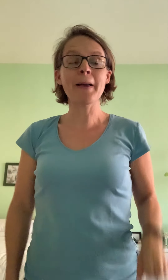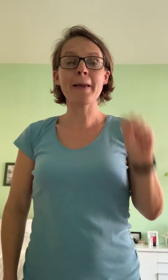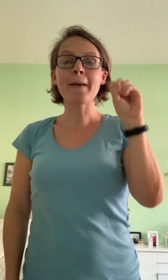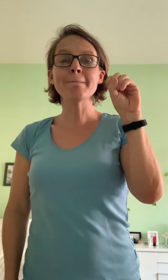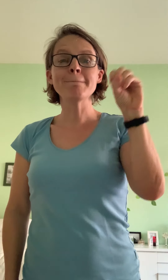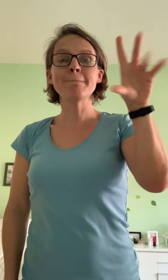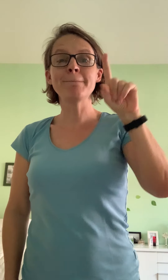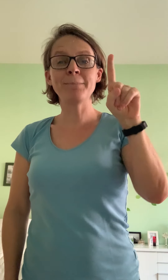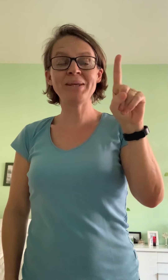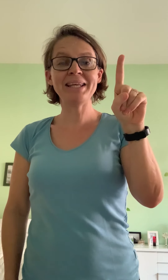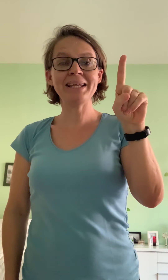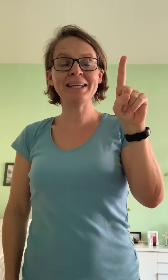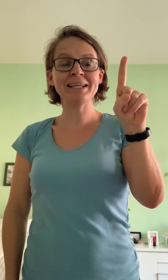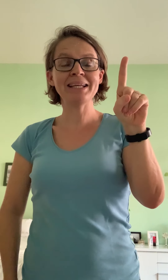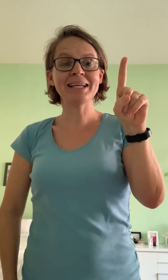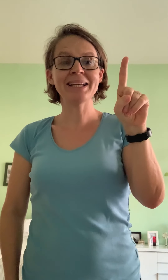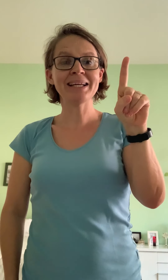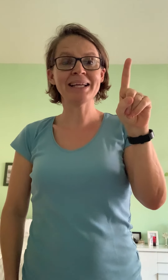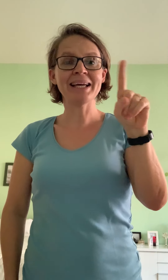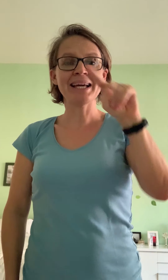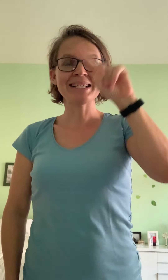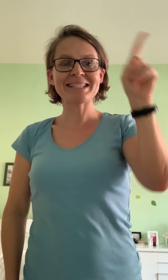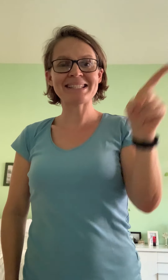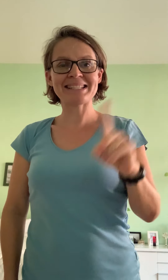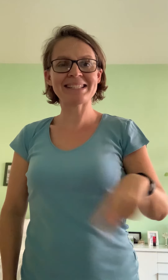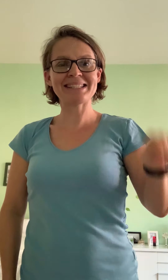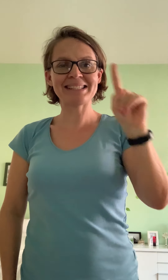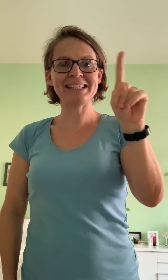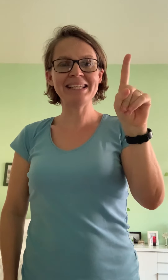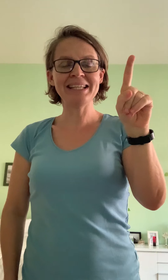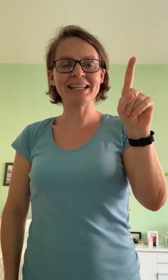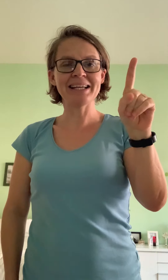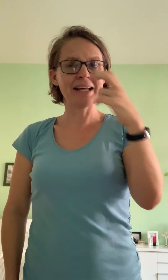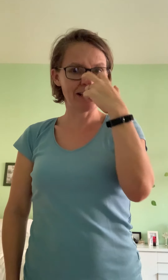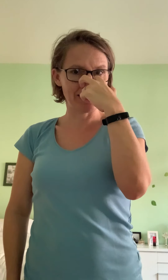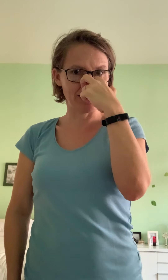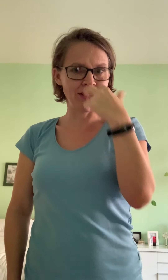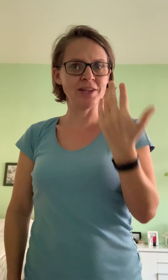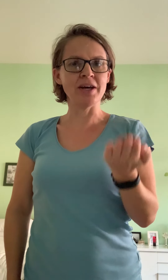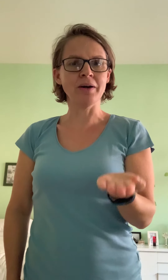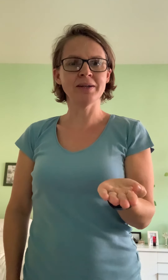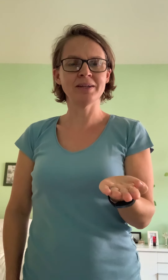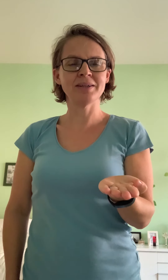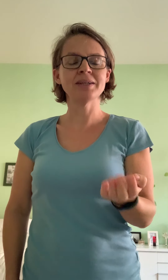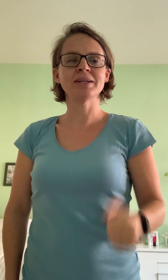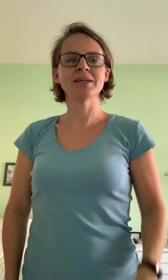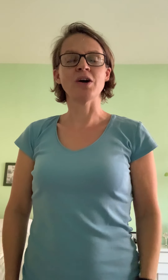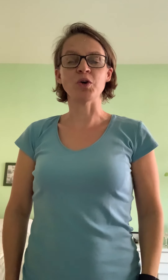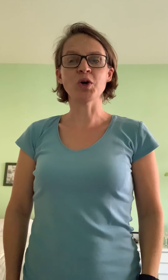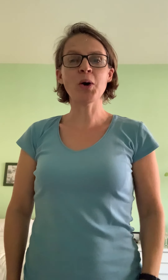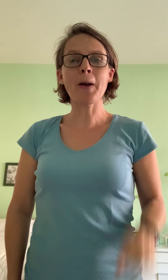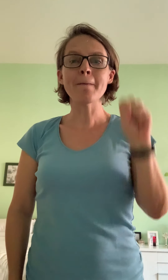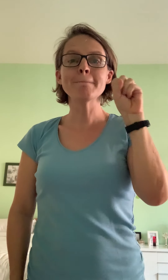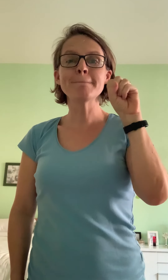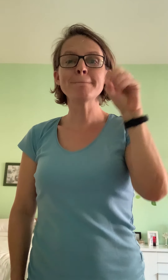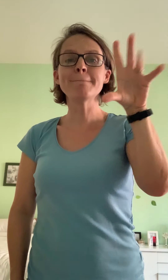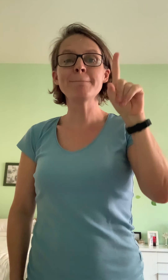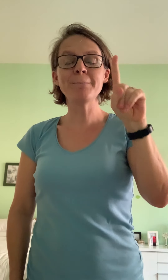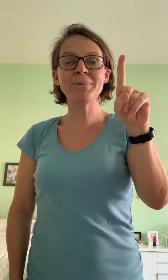piscine. Encore ?